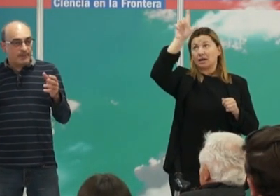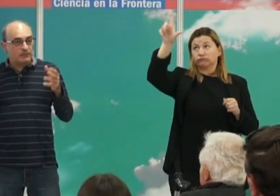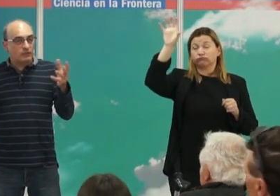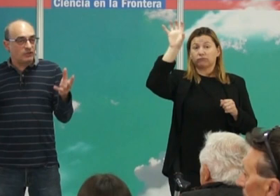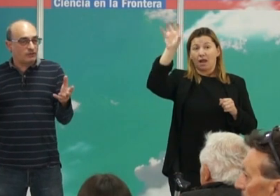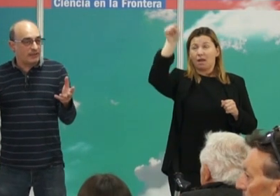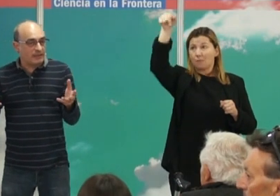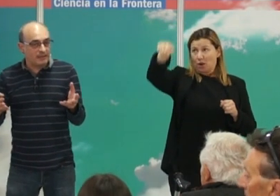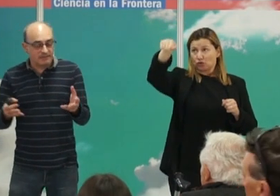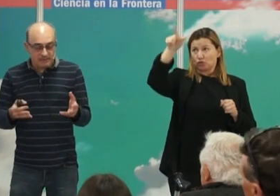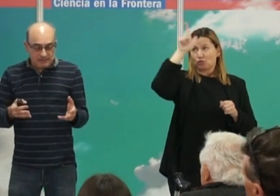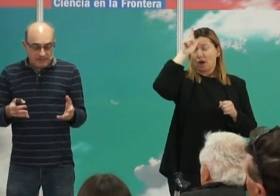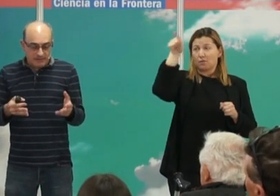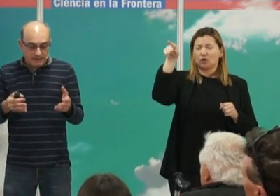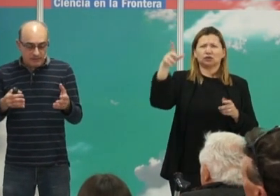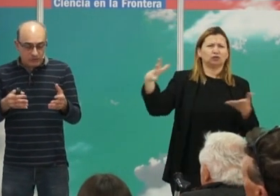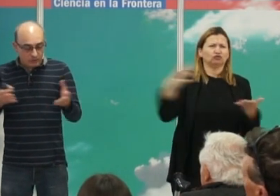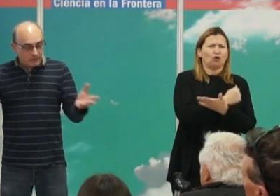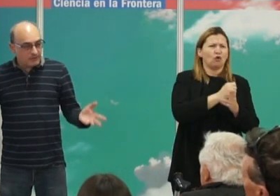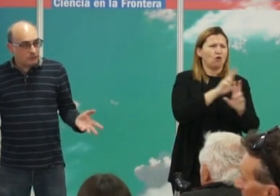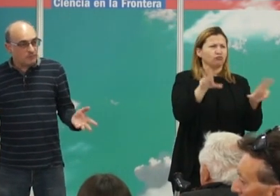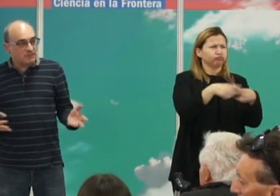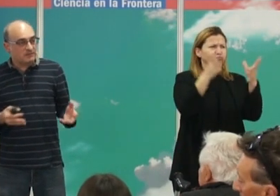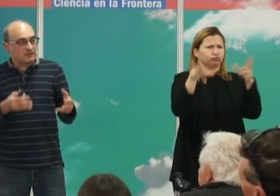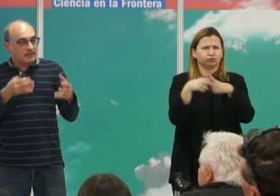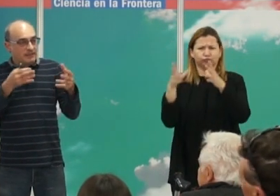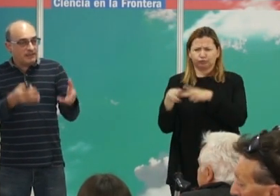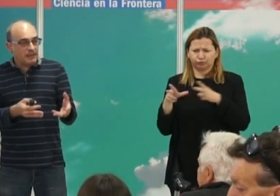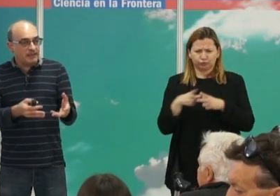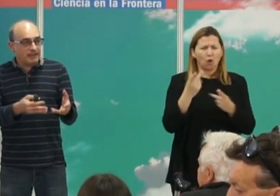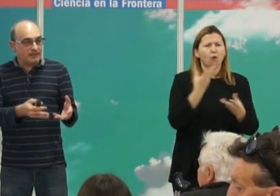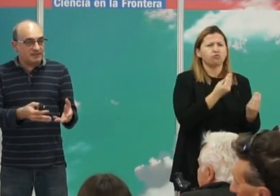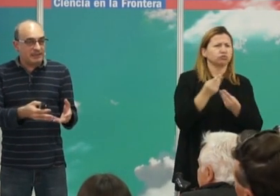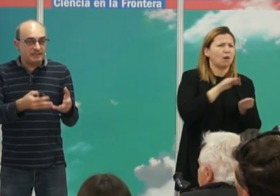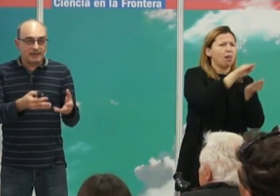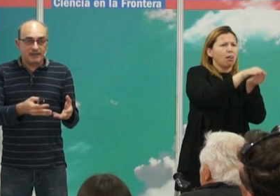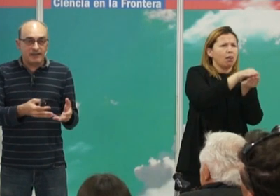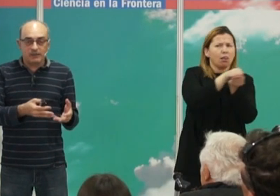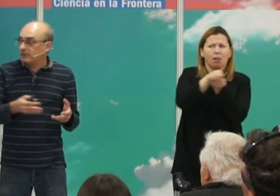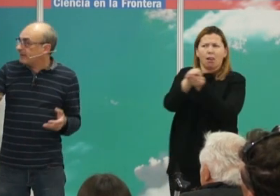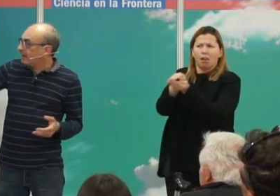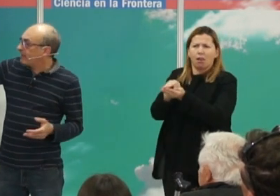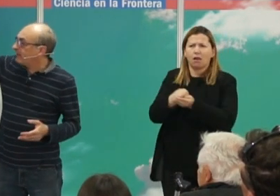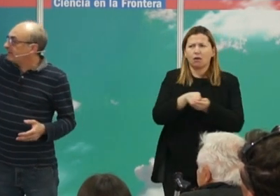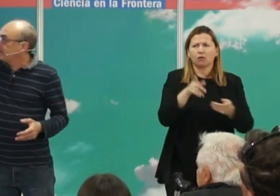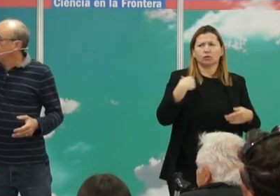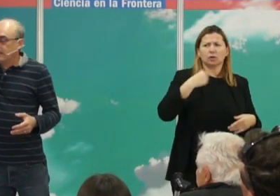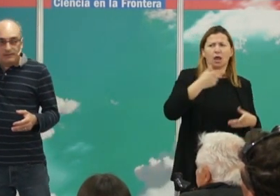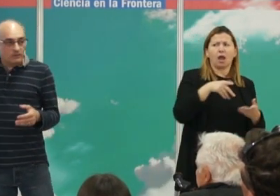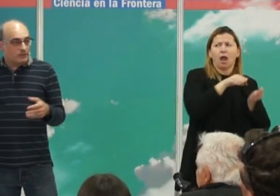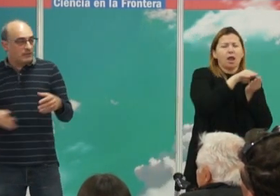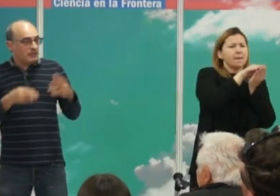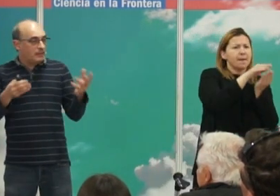hay todo de sociedades con todo de tumbas y hay gente que está enterrada con riquezas